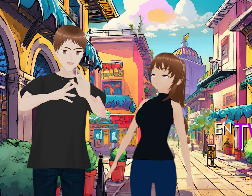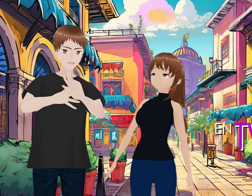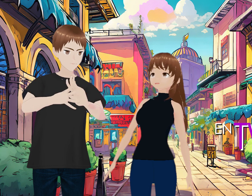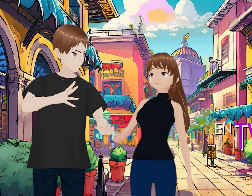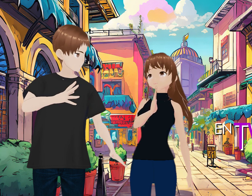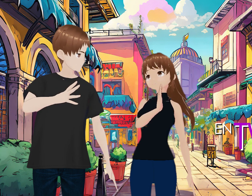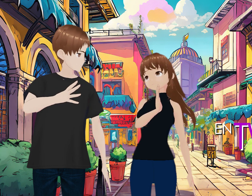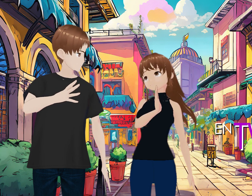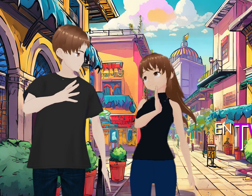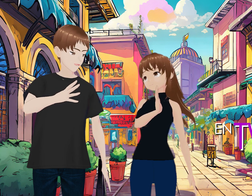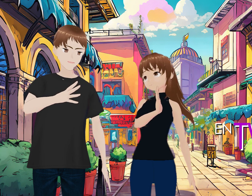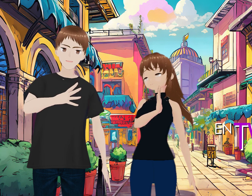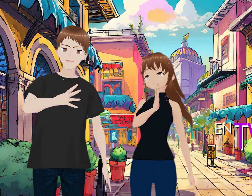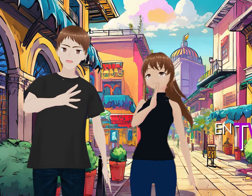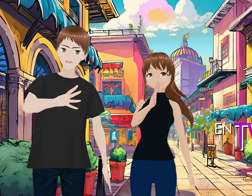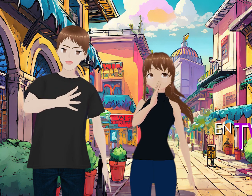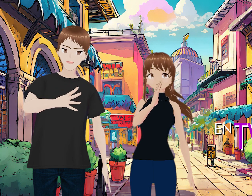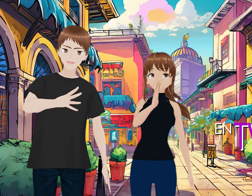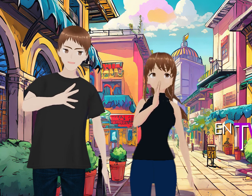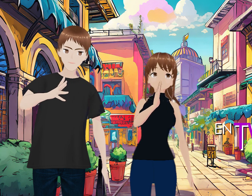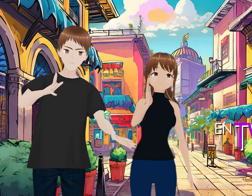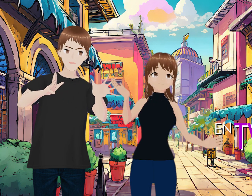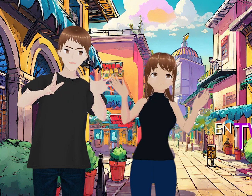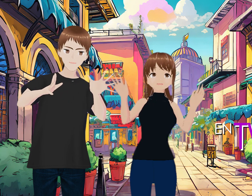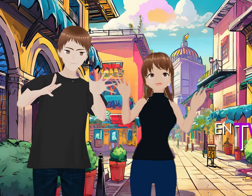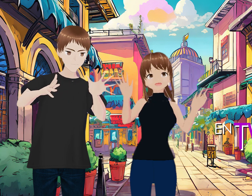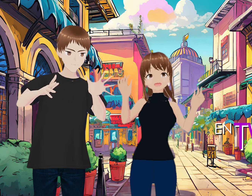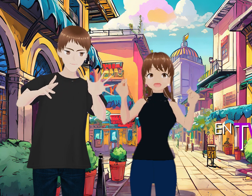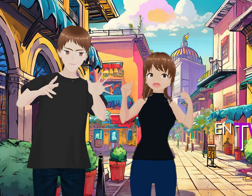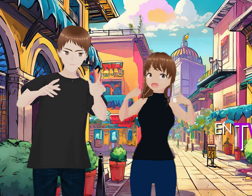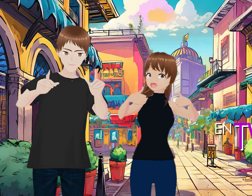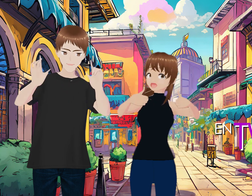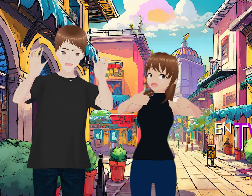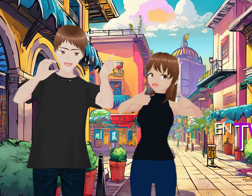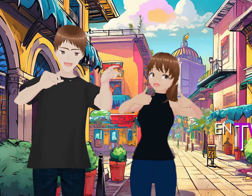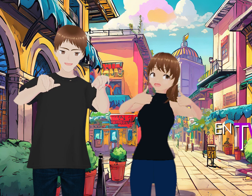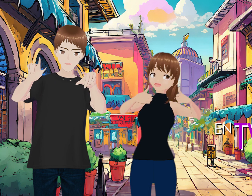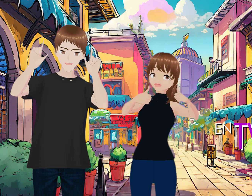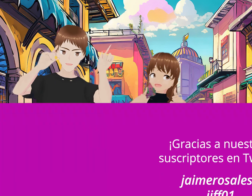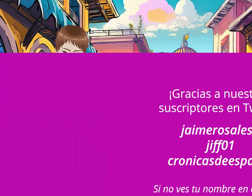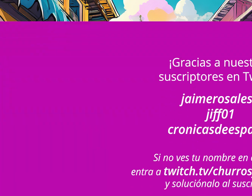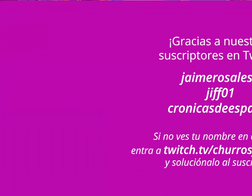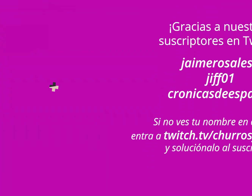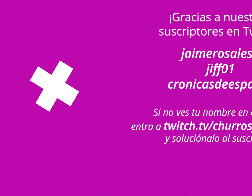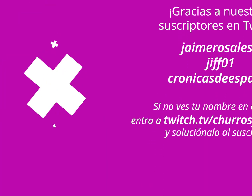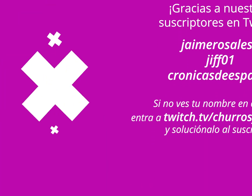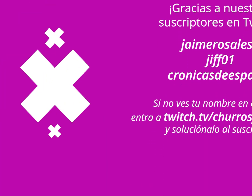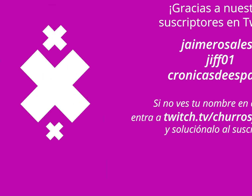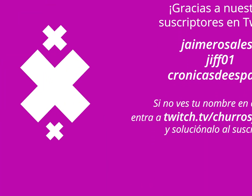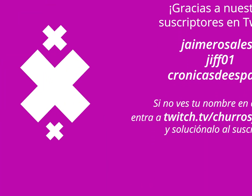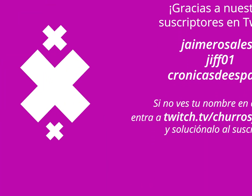episodio. Y pues vamos a darles agradecimiento a todos ellos que nos apoyan. Van a ver sus nombres a continuación.